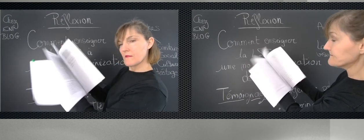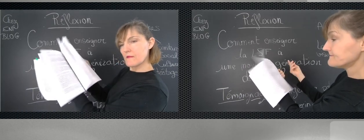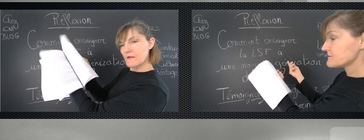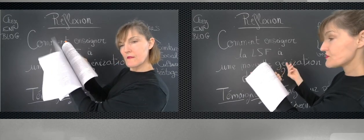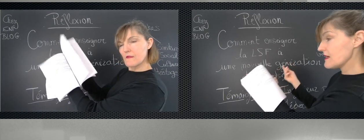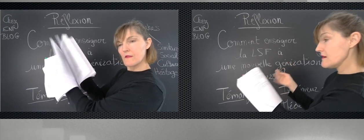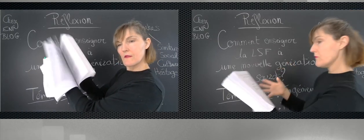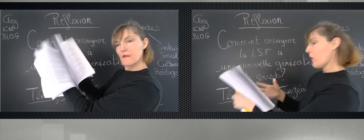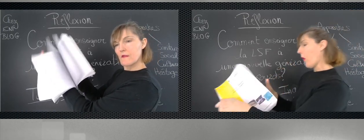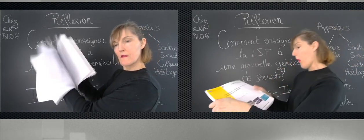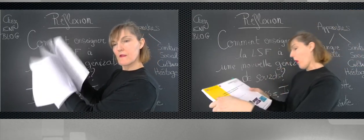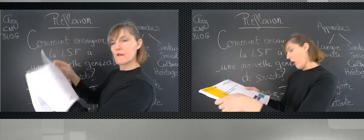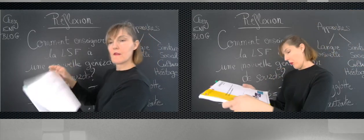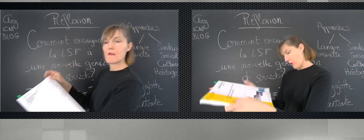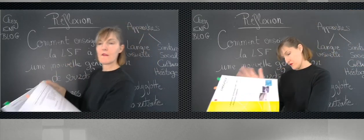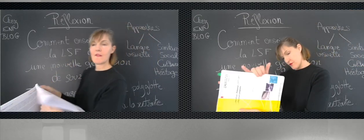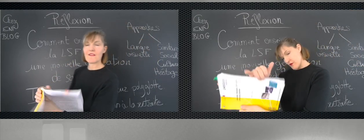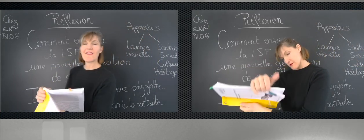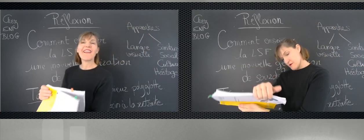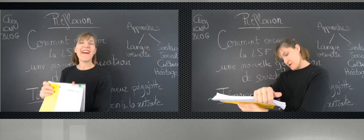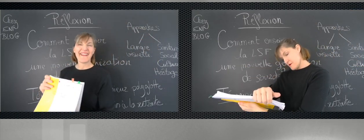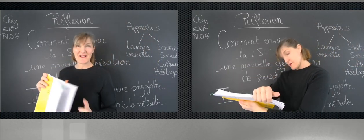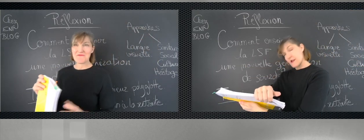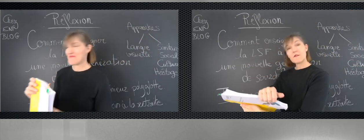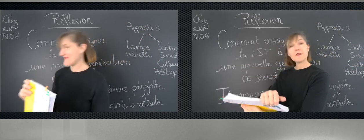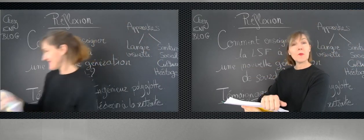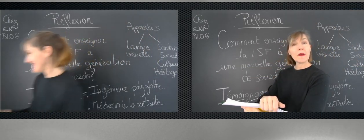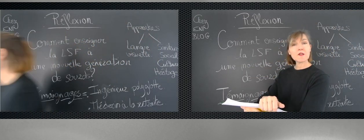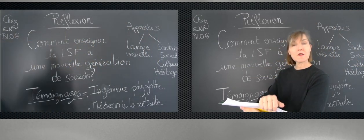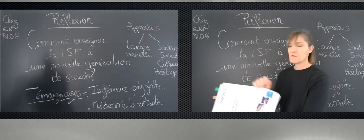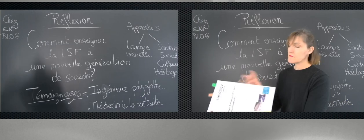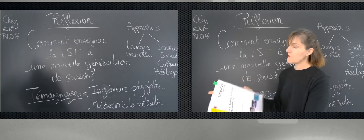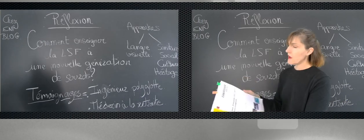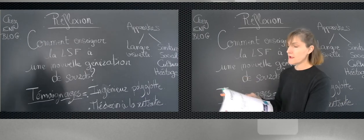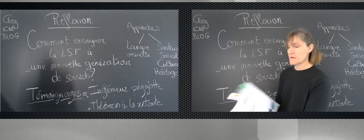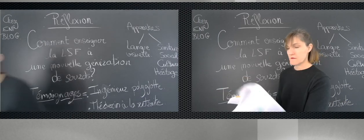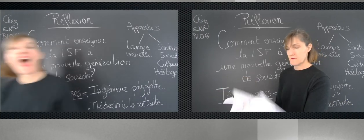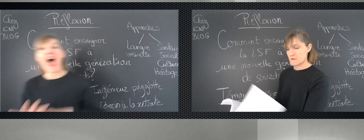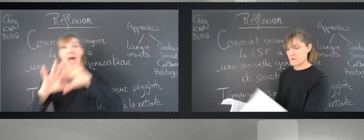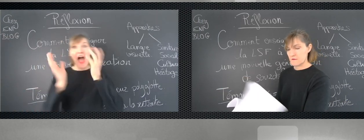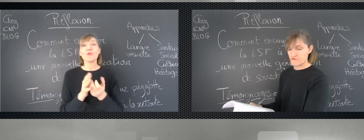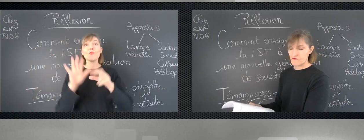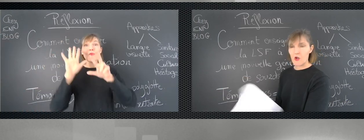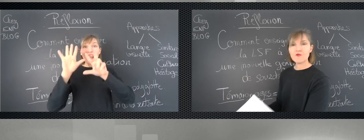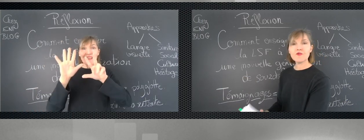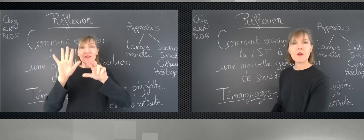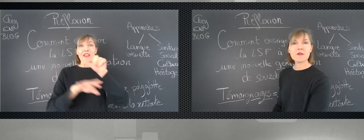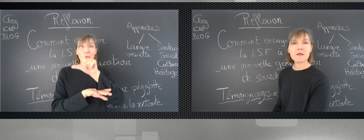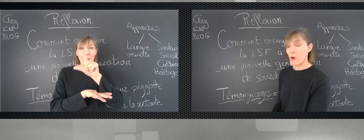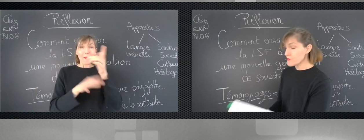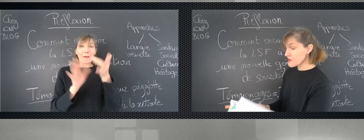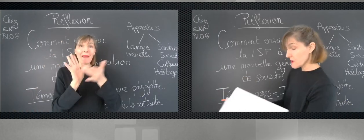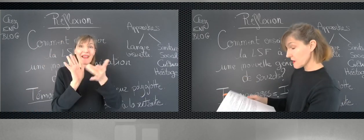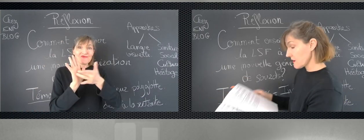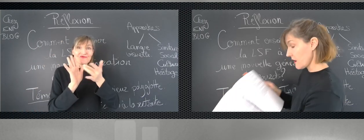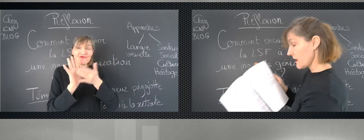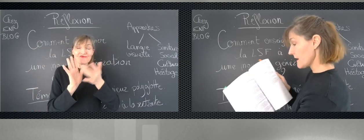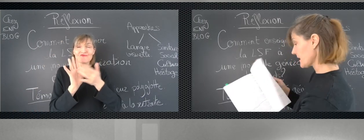Ça ? Oh ! 82 pages. Allez. En une heure, on les apprend. plus, c écrit à aérer.